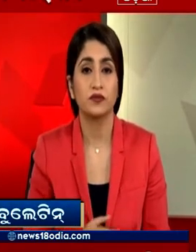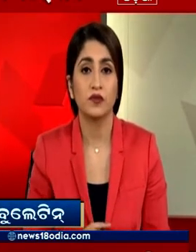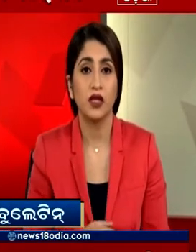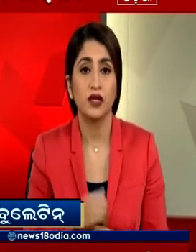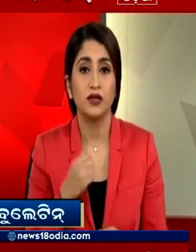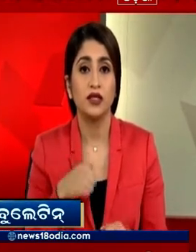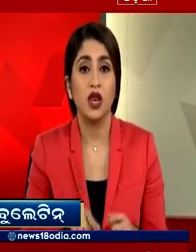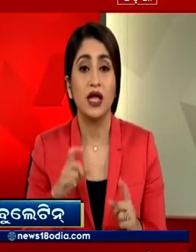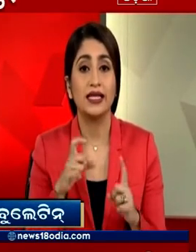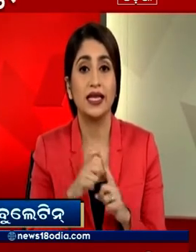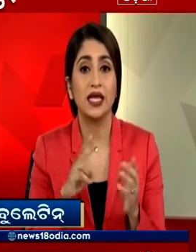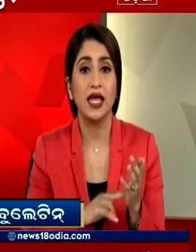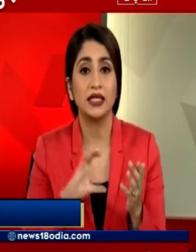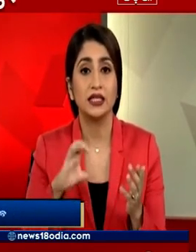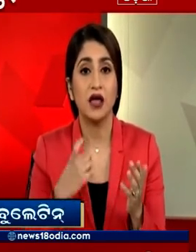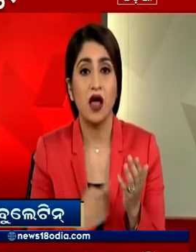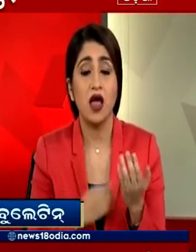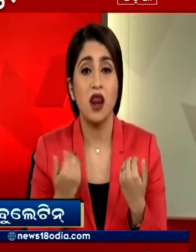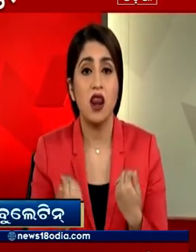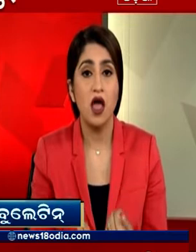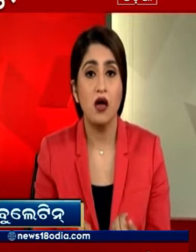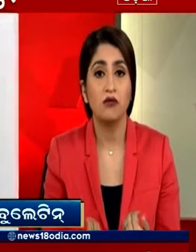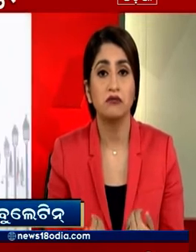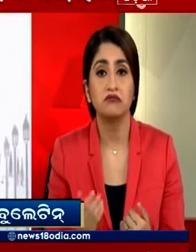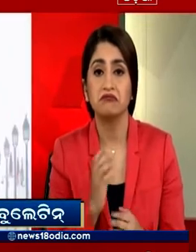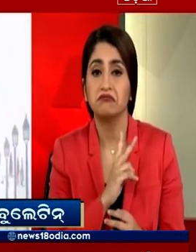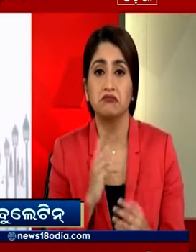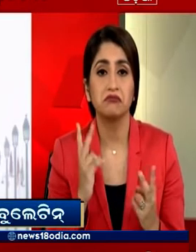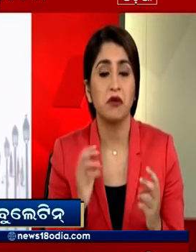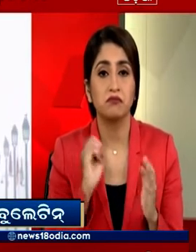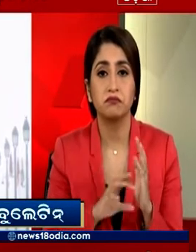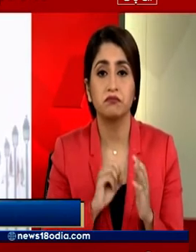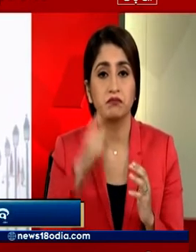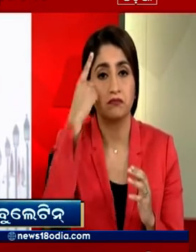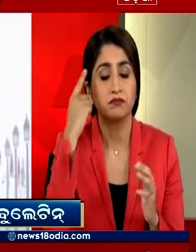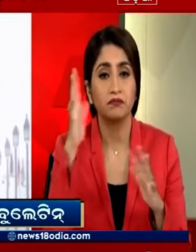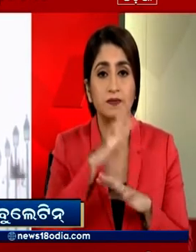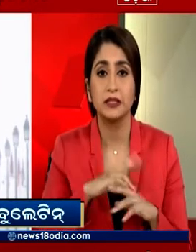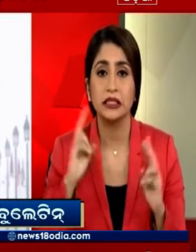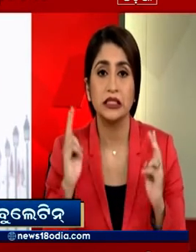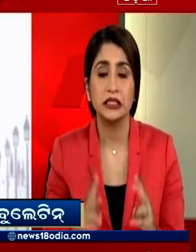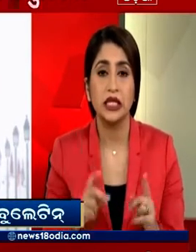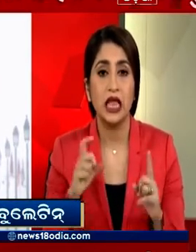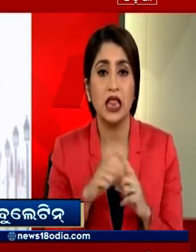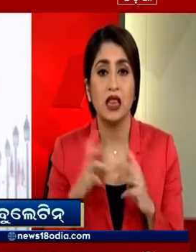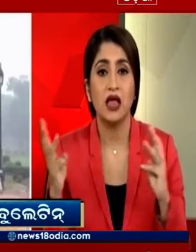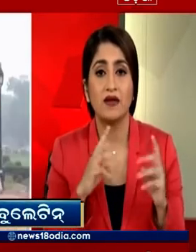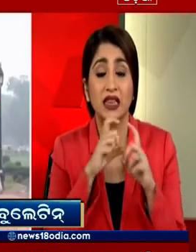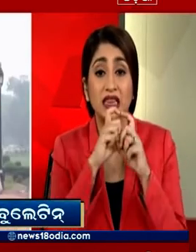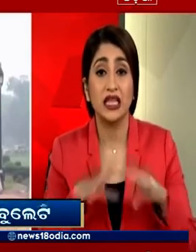चेंबर में बने दिल्ली NCR को अभी राहत मिलने के आसार नहीं दिख रही है दिल्ली की हवा आज और भी जहरीली हो गई है